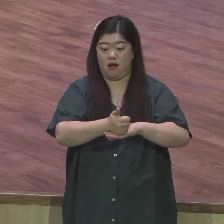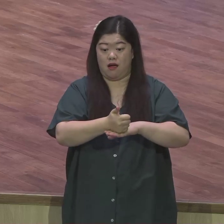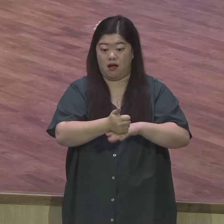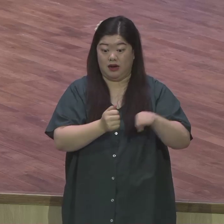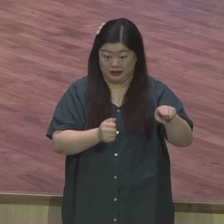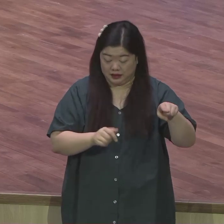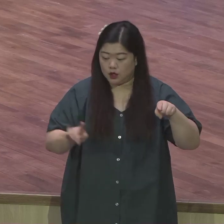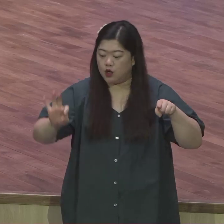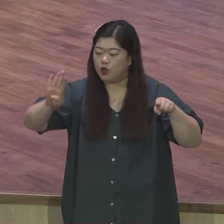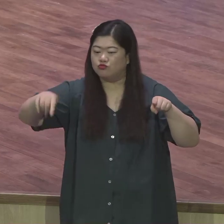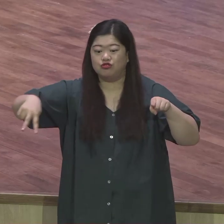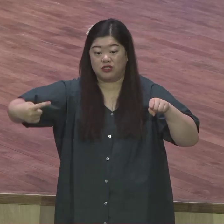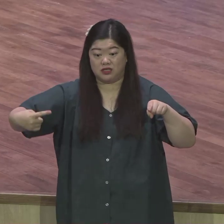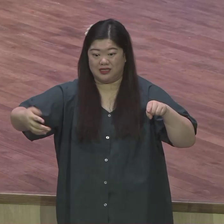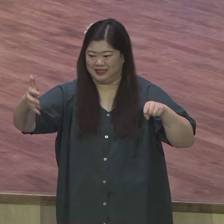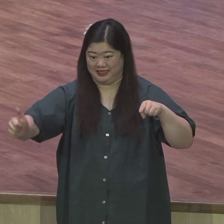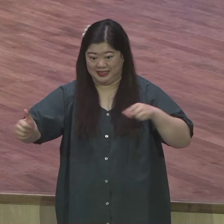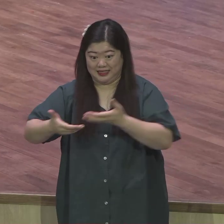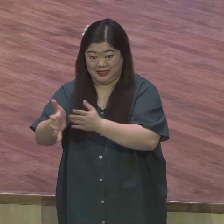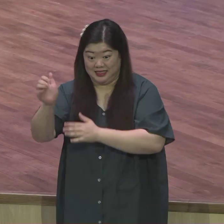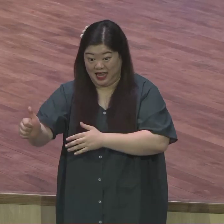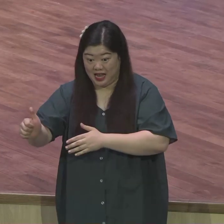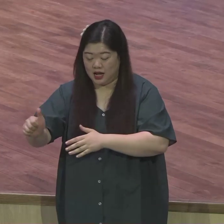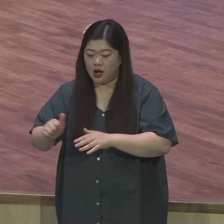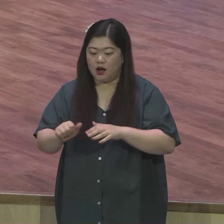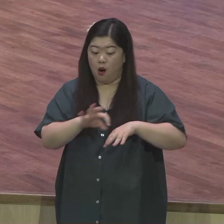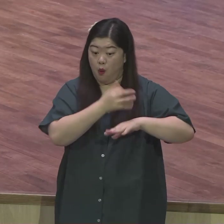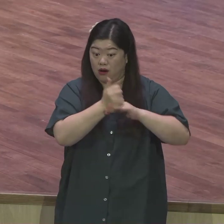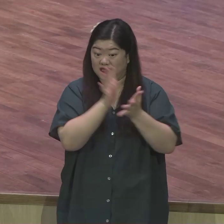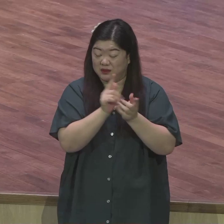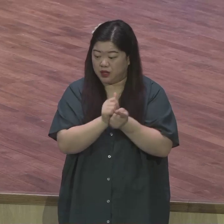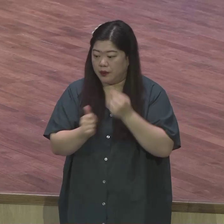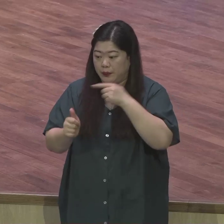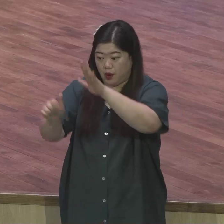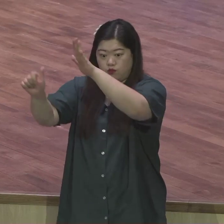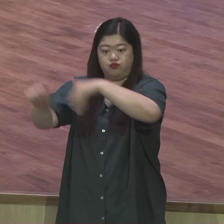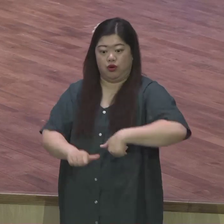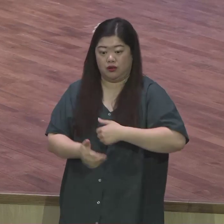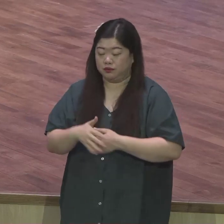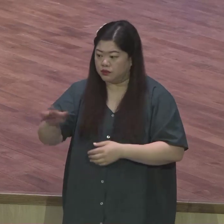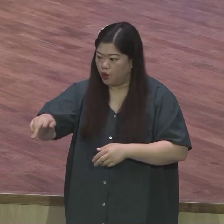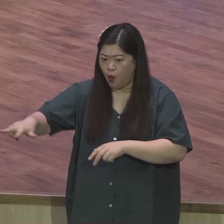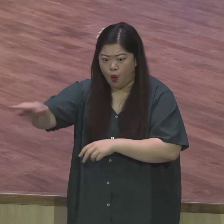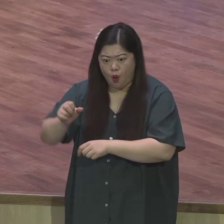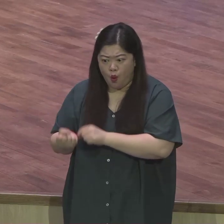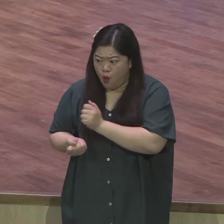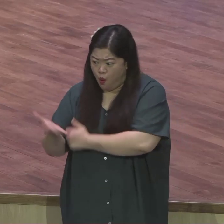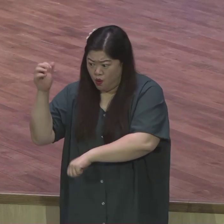초청을 했습니다 왕궁으로 전국으로 확산되니까 이 전도운동이